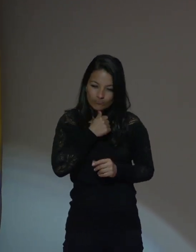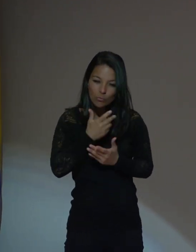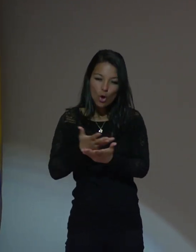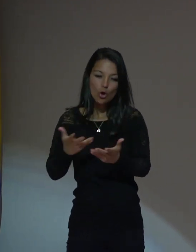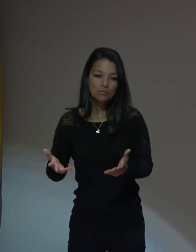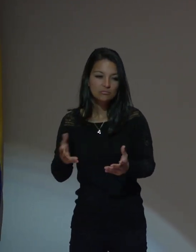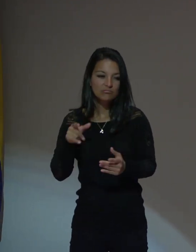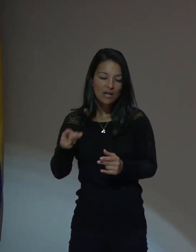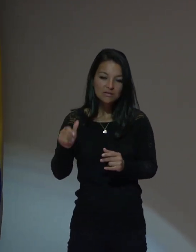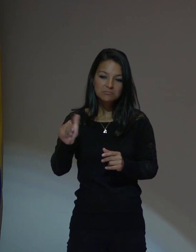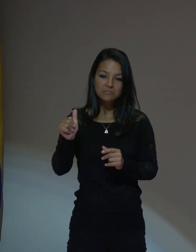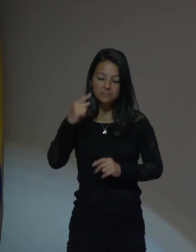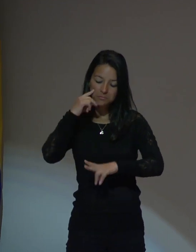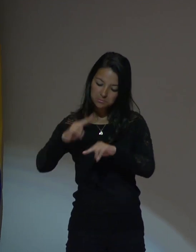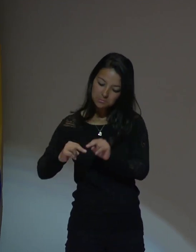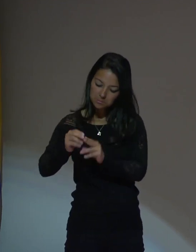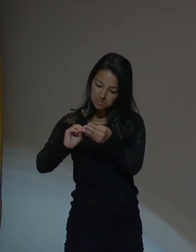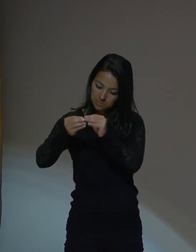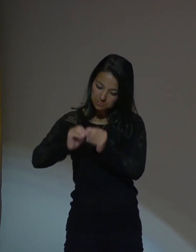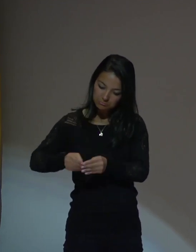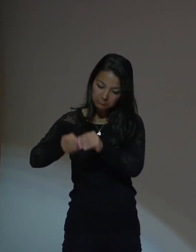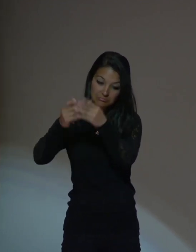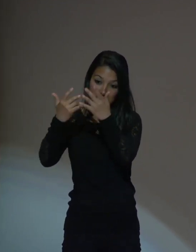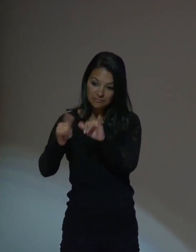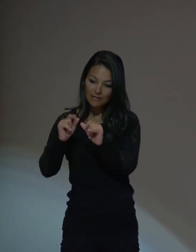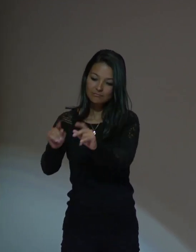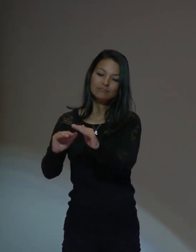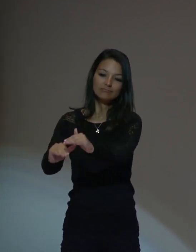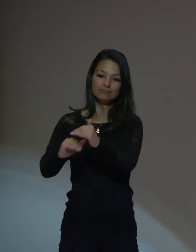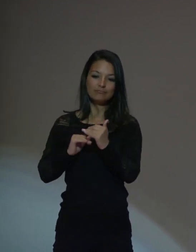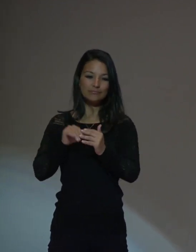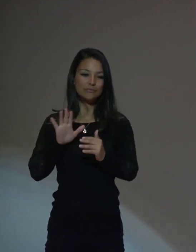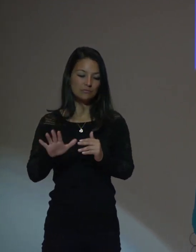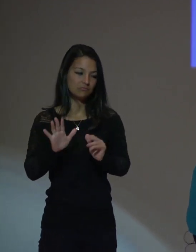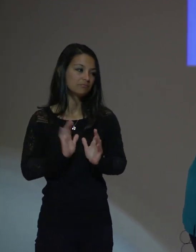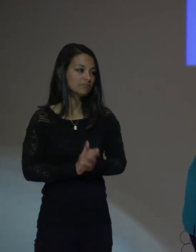crear estas bellezas de paja.